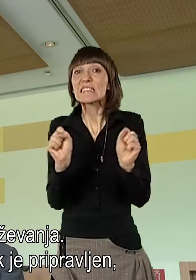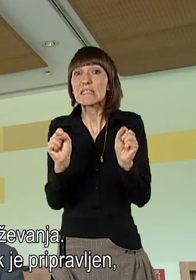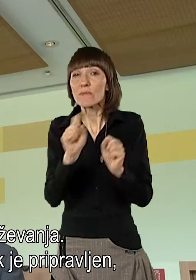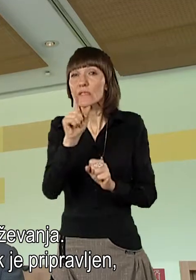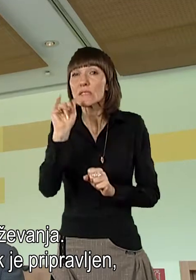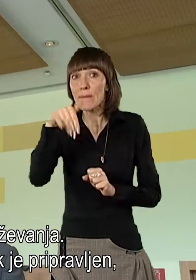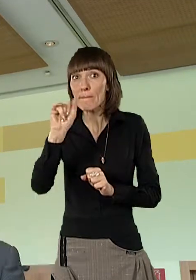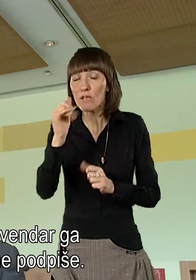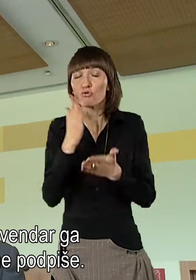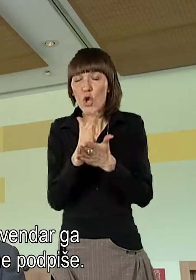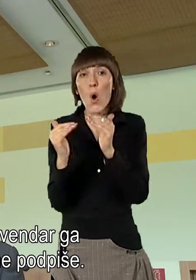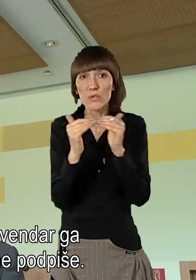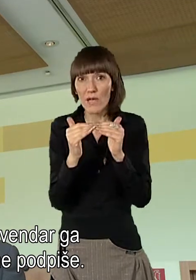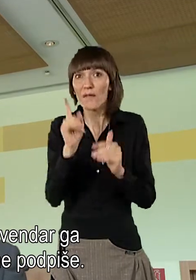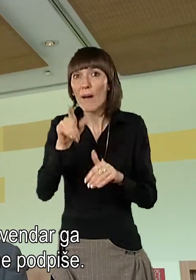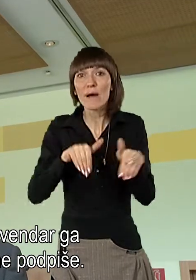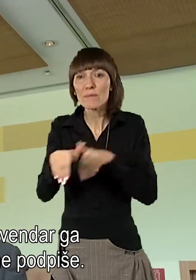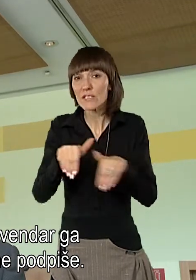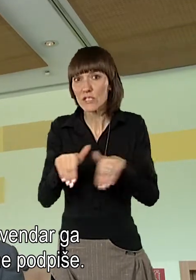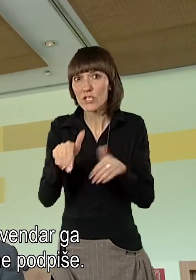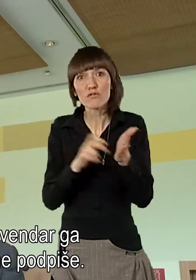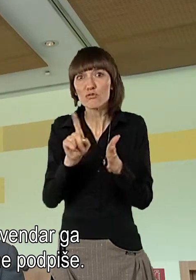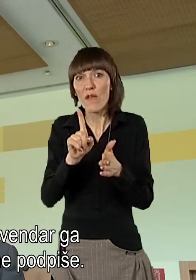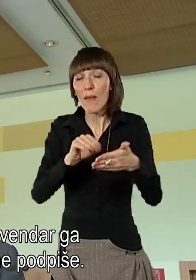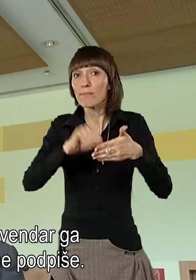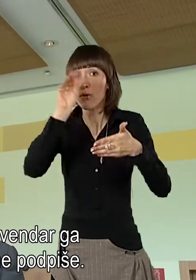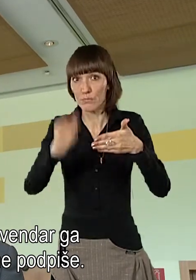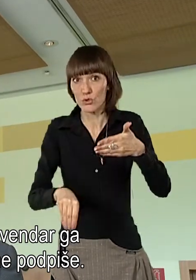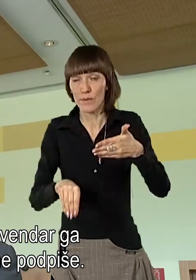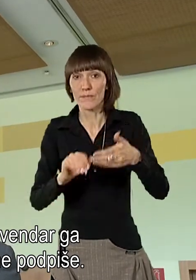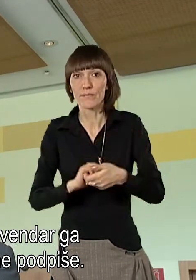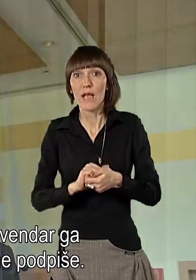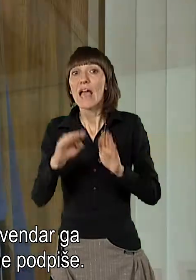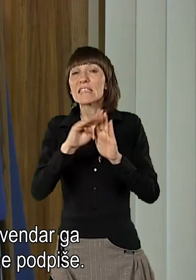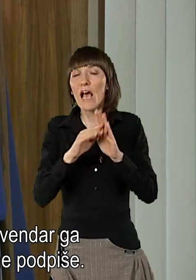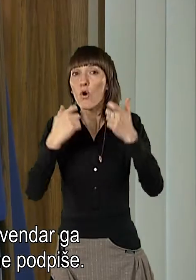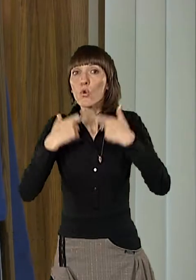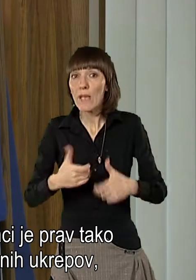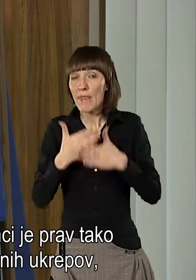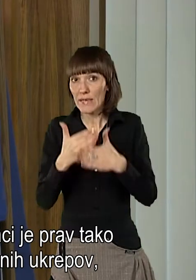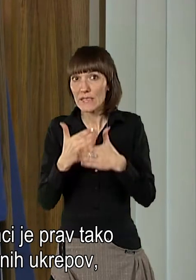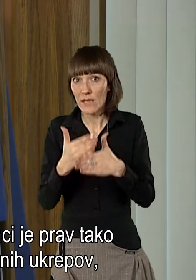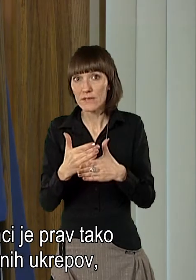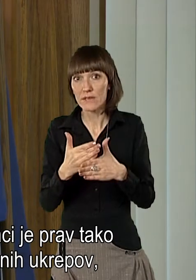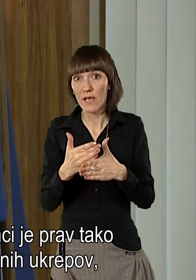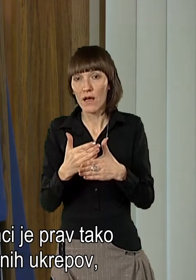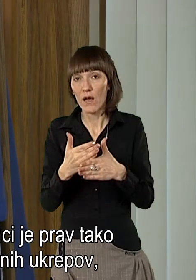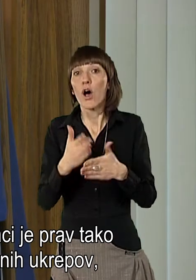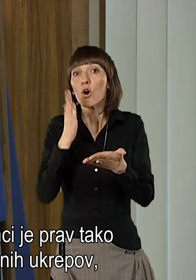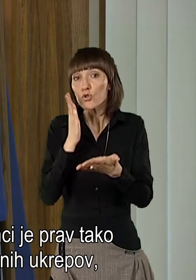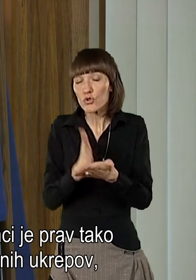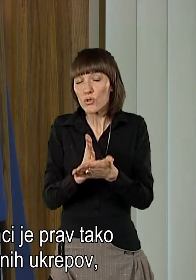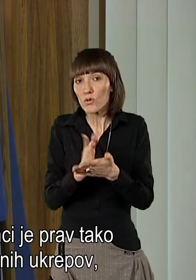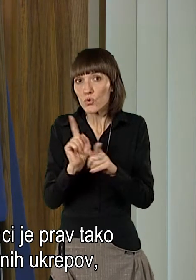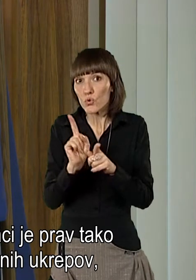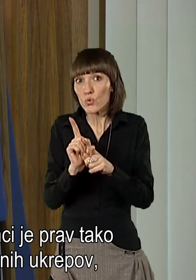napisan, je pripravljeni sklajen, vendar ga ministr še vedno ne podpiše. Zakon osebni asistenci, prav tako,